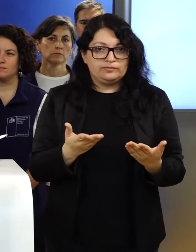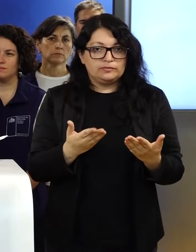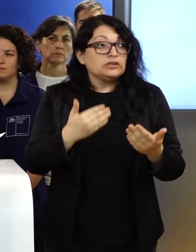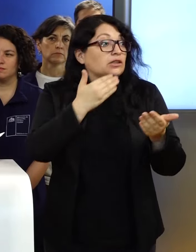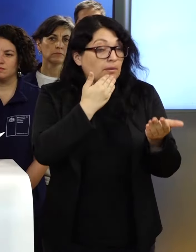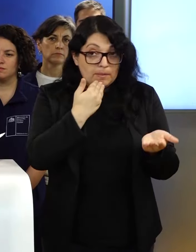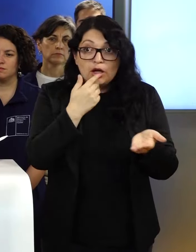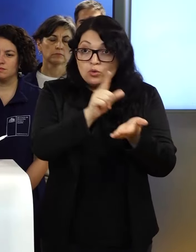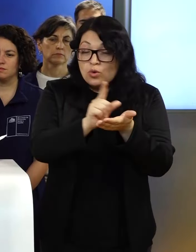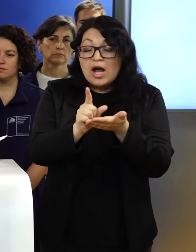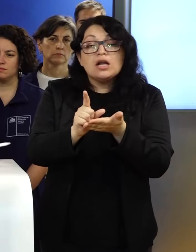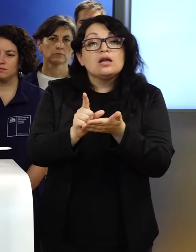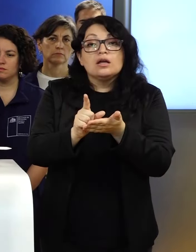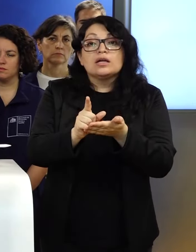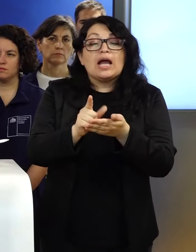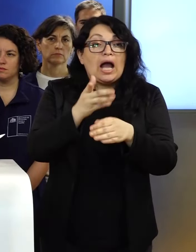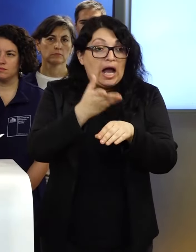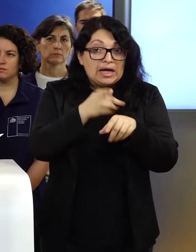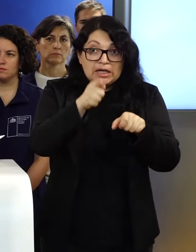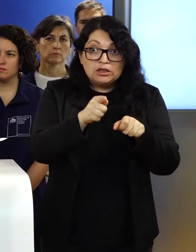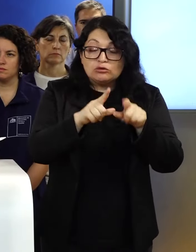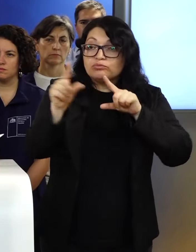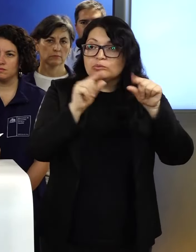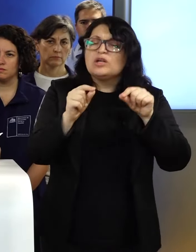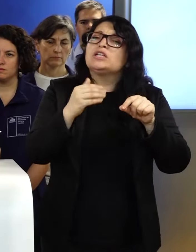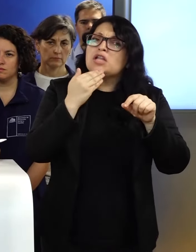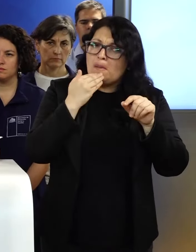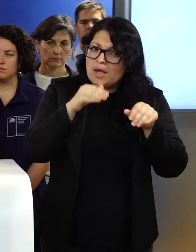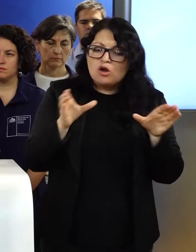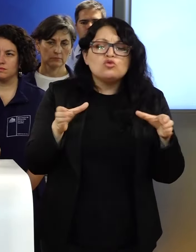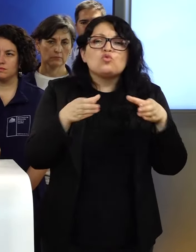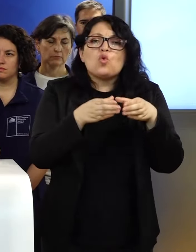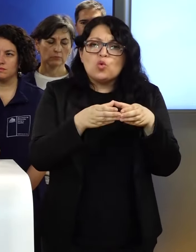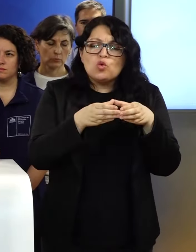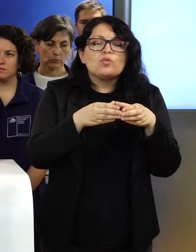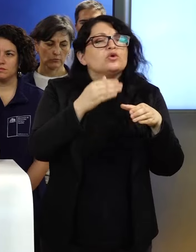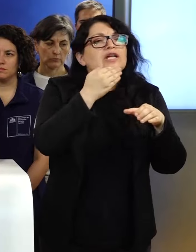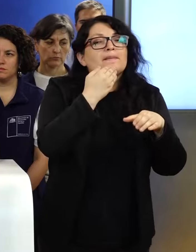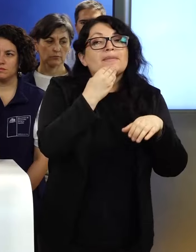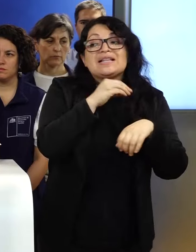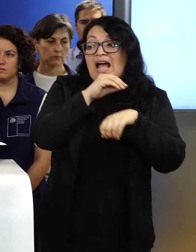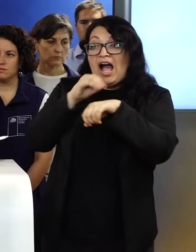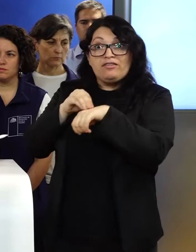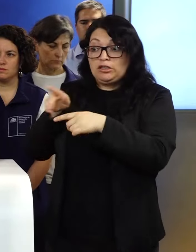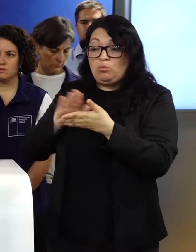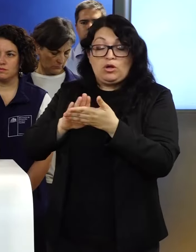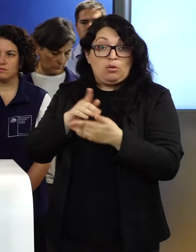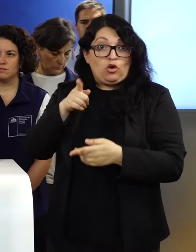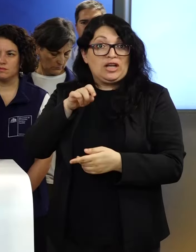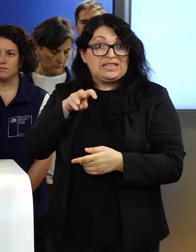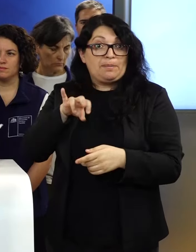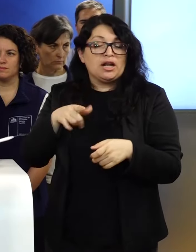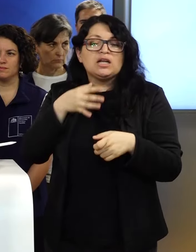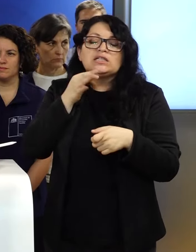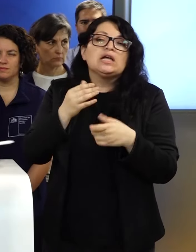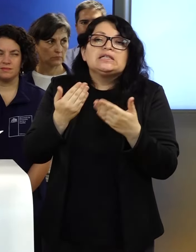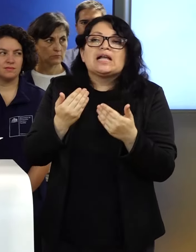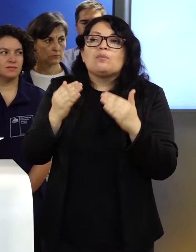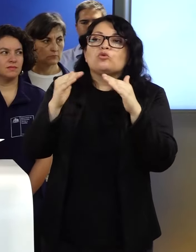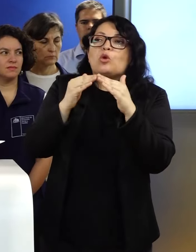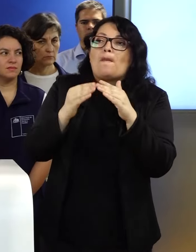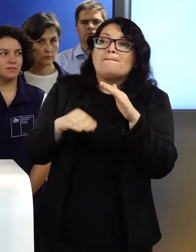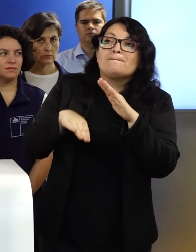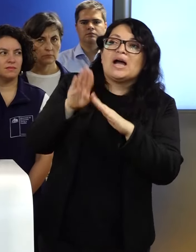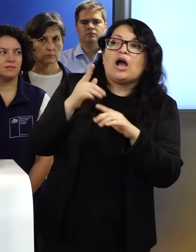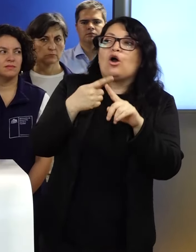donde se hacen estas evacuaciones, adicionalmente, estos patrullajes informan a Senapred cuando es necesario reforzar los albergues con